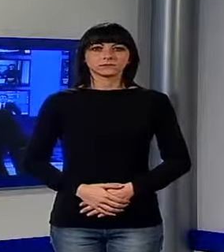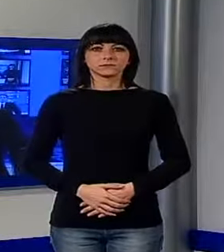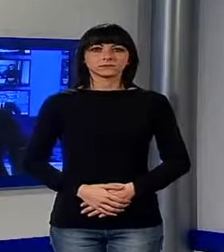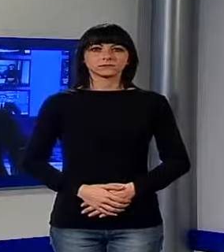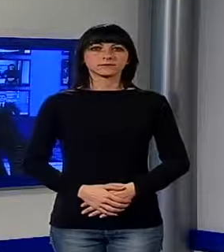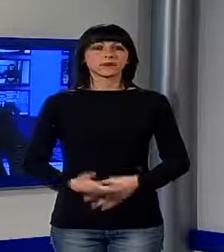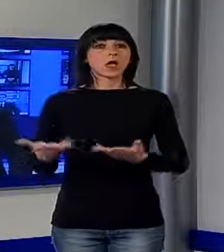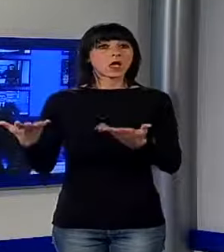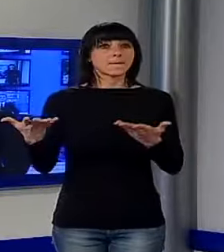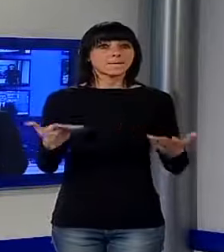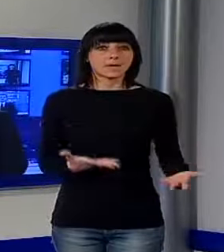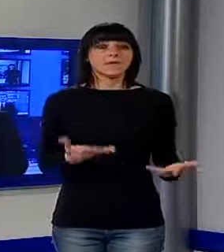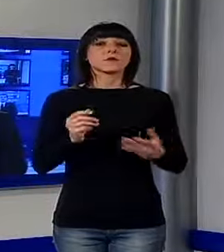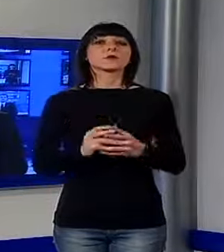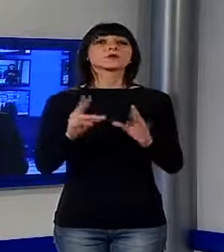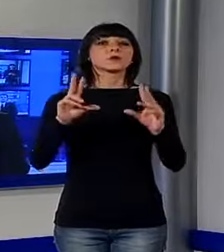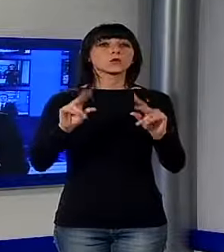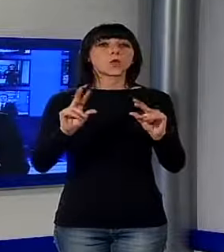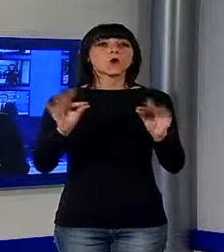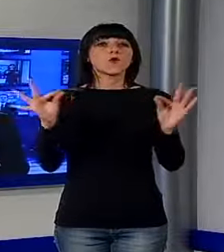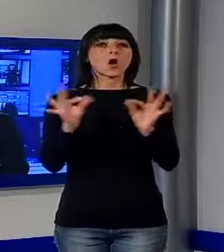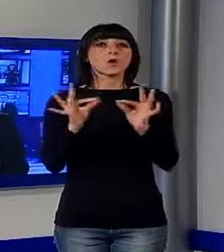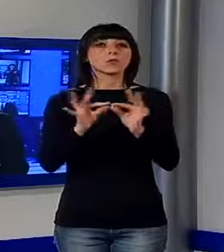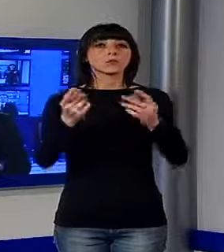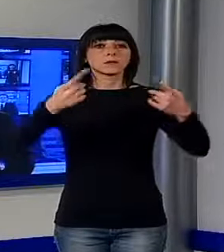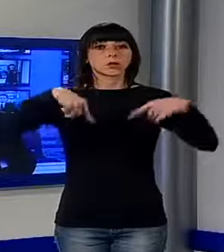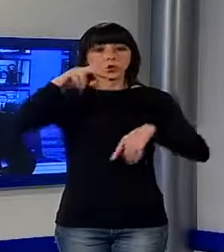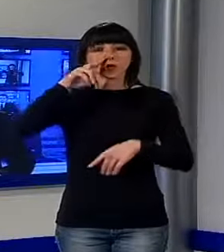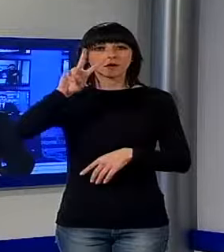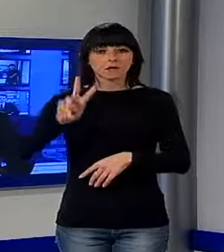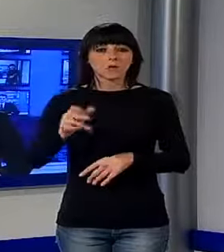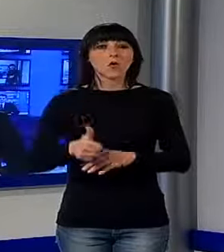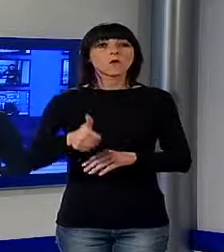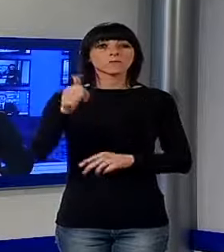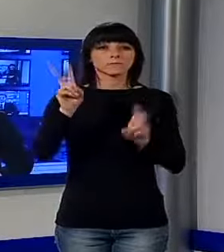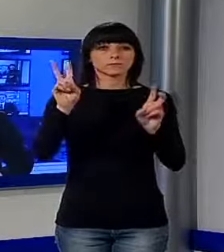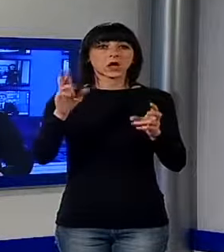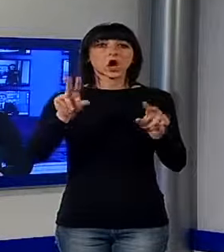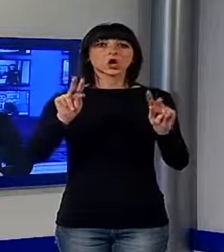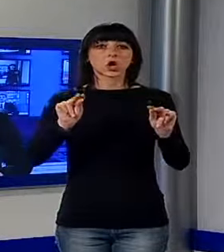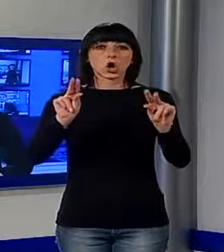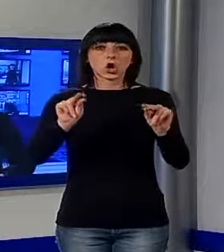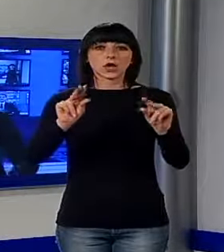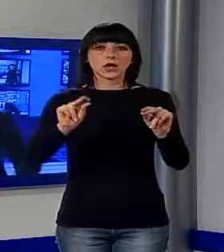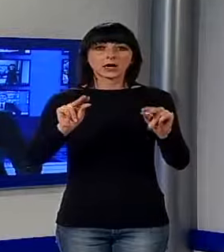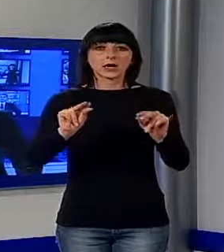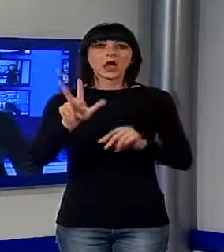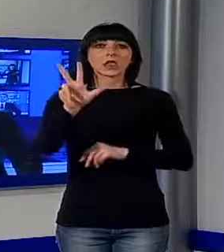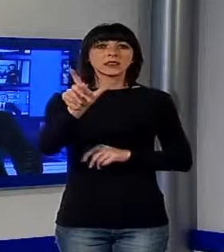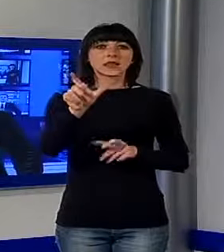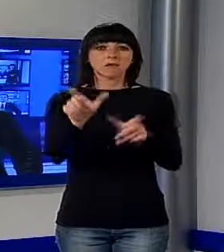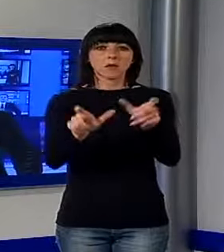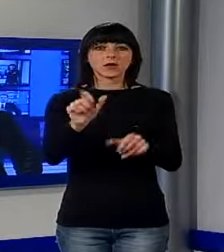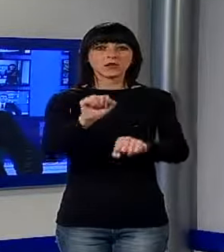Ben trovati per questa nuova edizione del TGNO. In primo piano la cronaca con l'arresto di tre